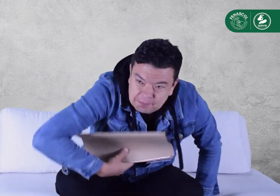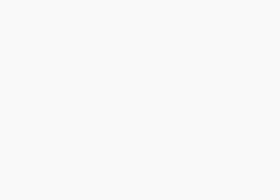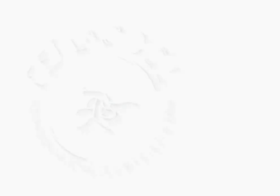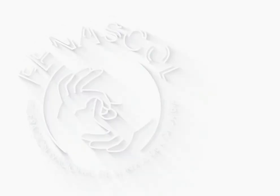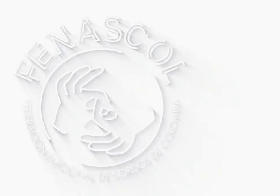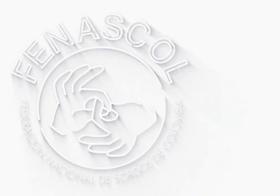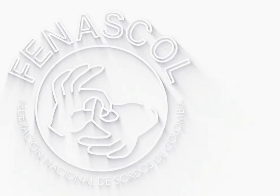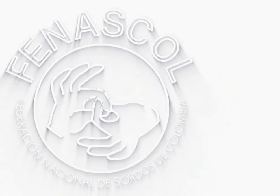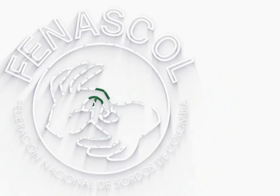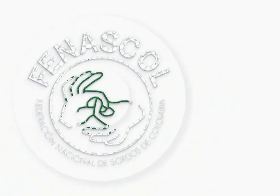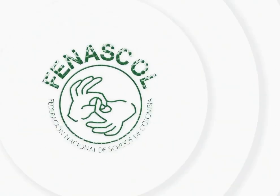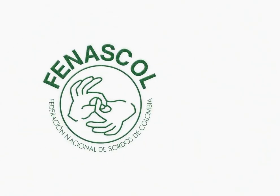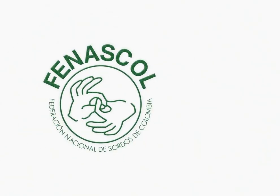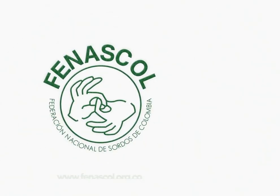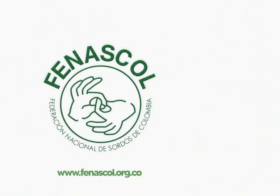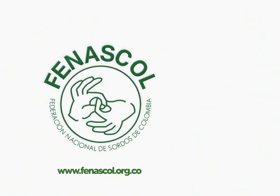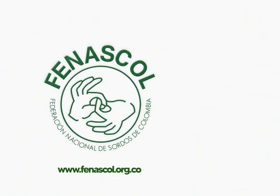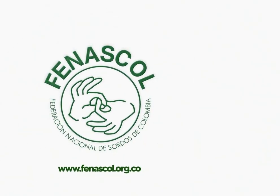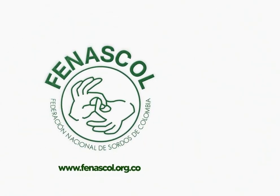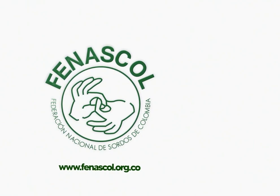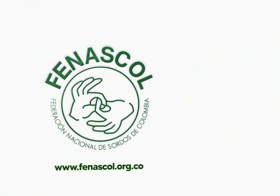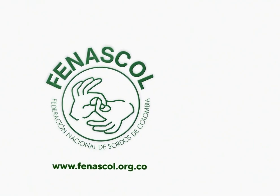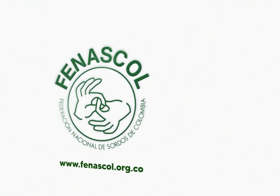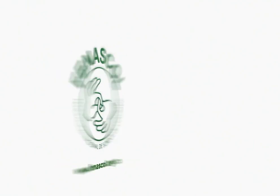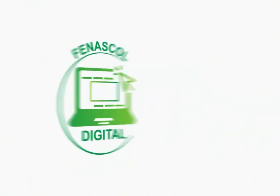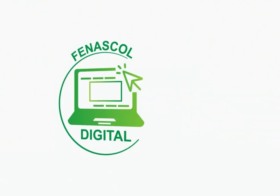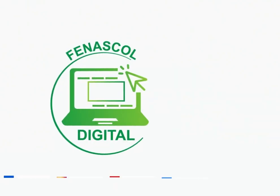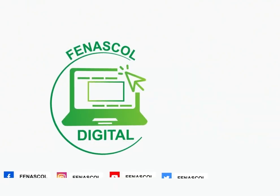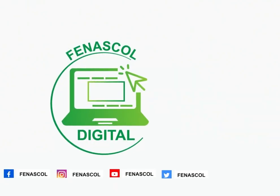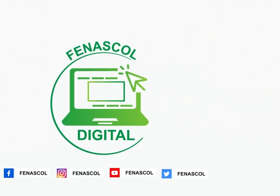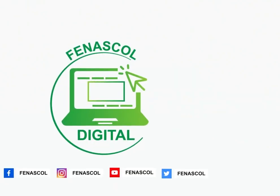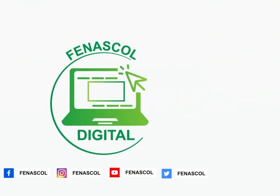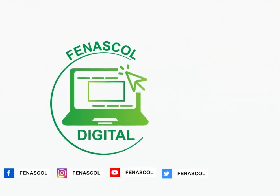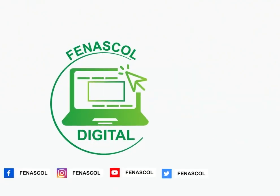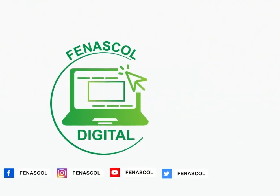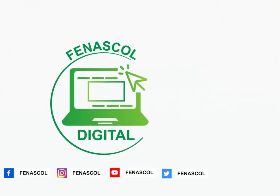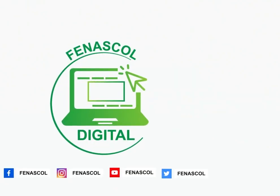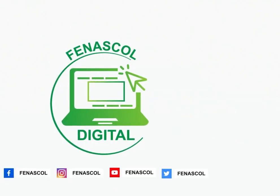¿Acab ¿Y en ubicación? ¿En ¿Esta ¿APor